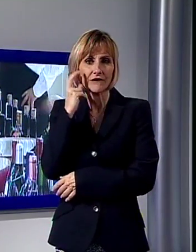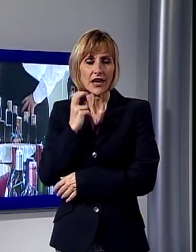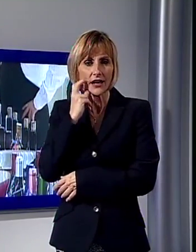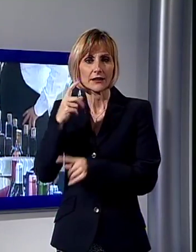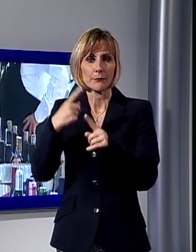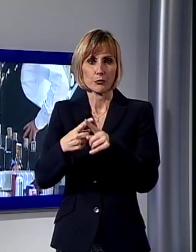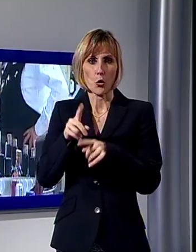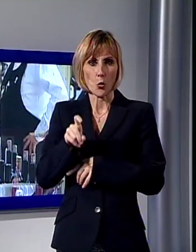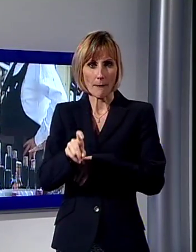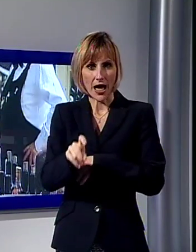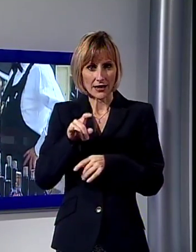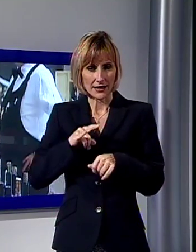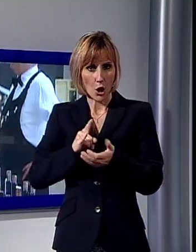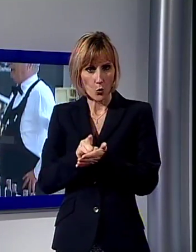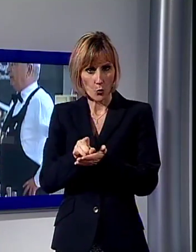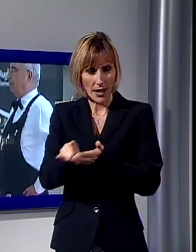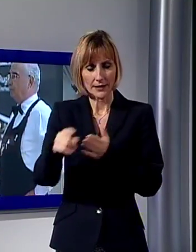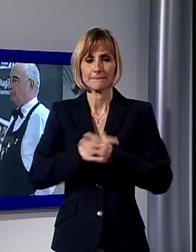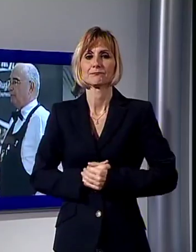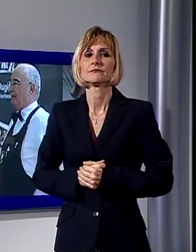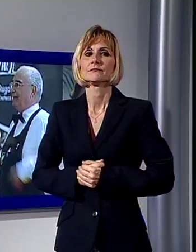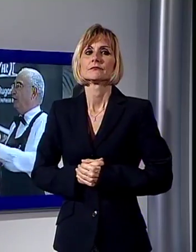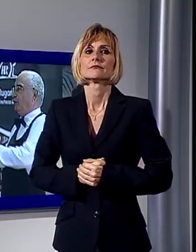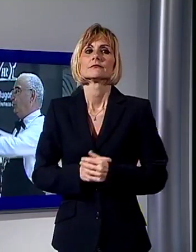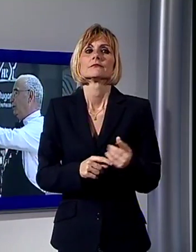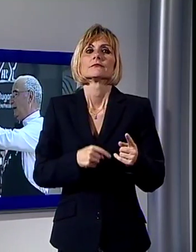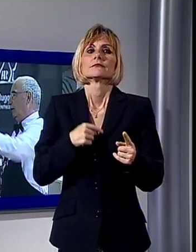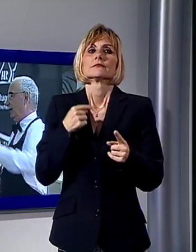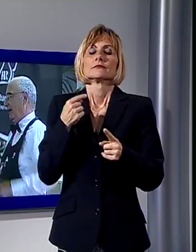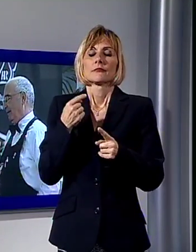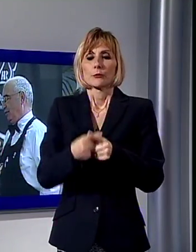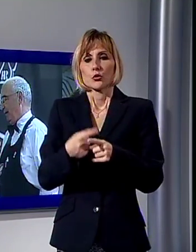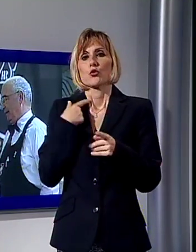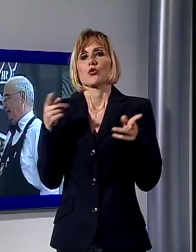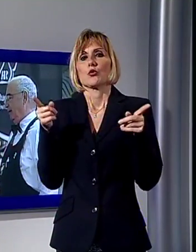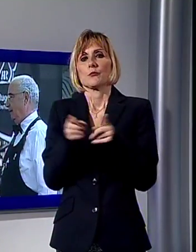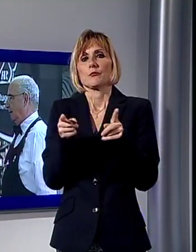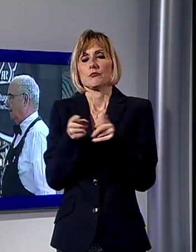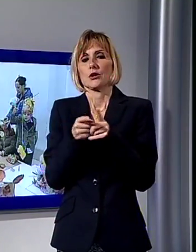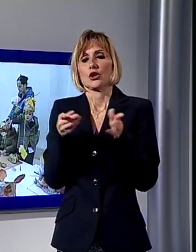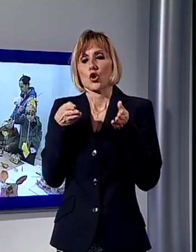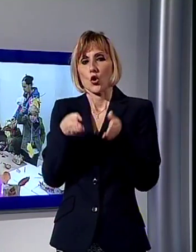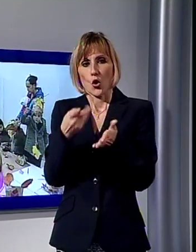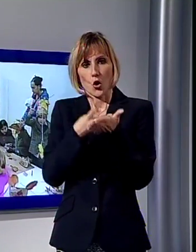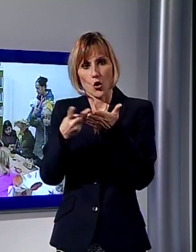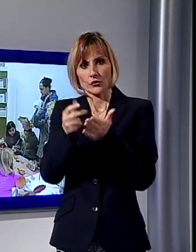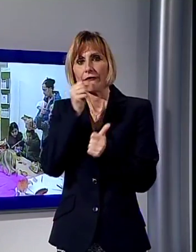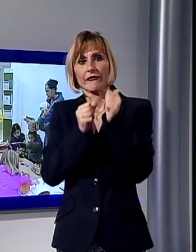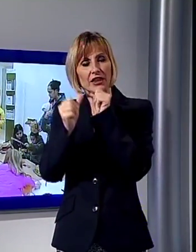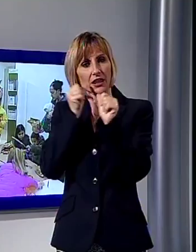italiana sommelier svolgerà con il docente Marzio Berrugi un mini corso di degustazione vini, mentre alle 16 con Ecoland